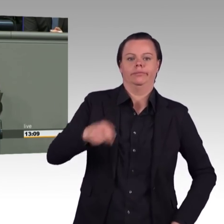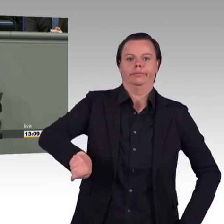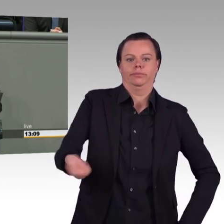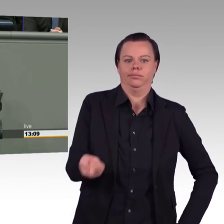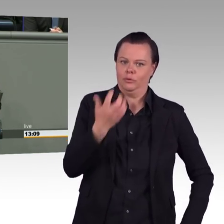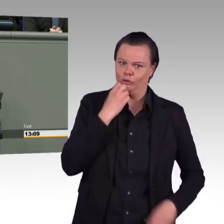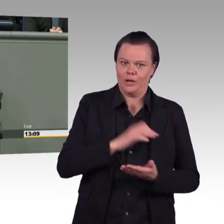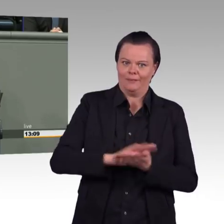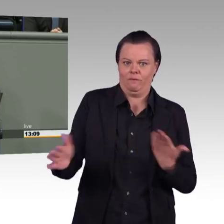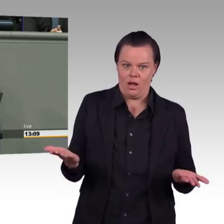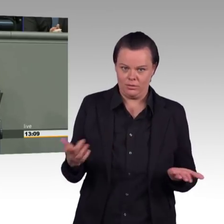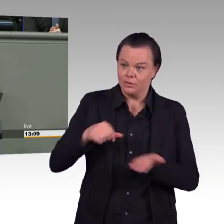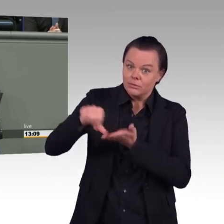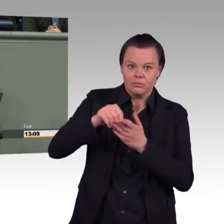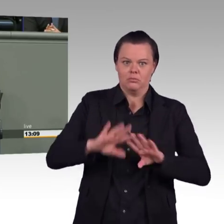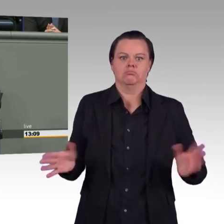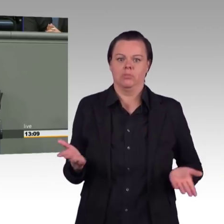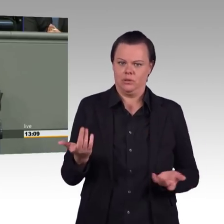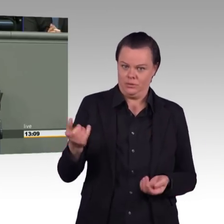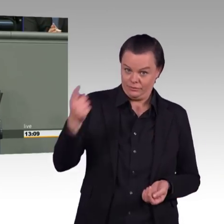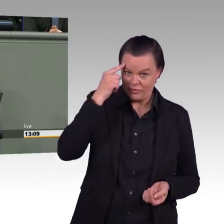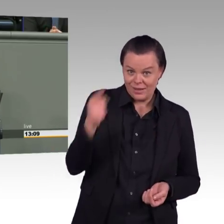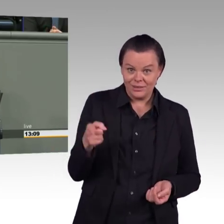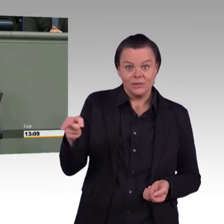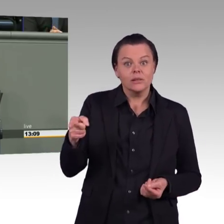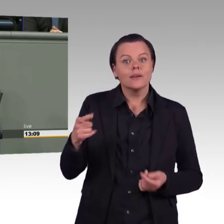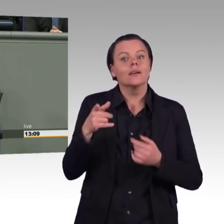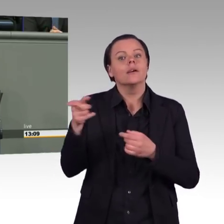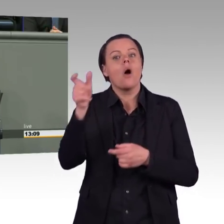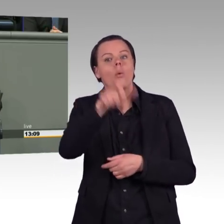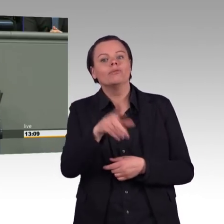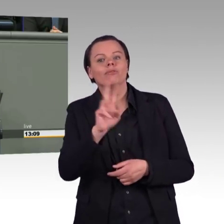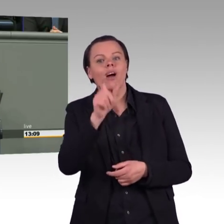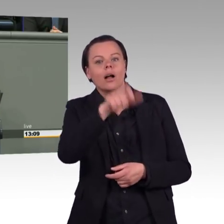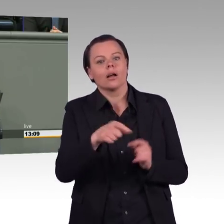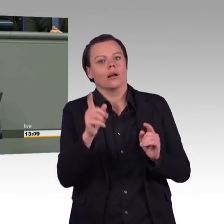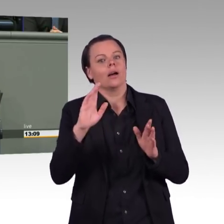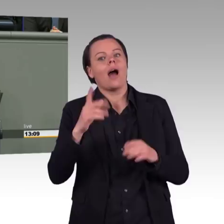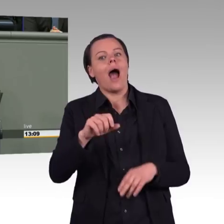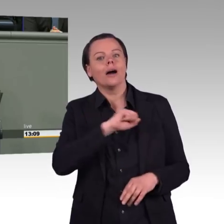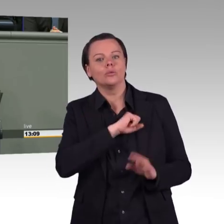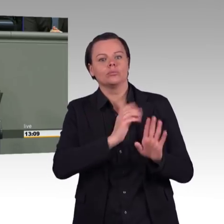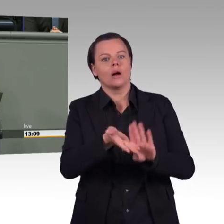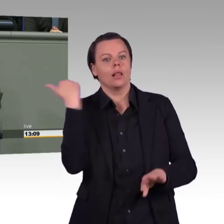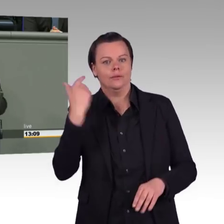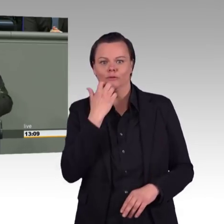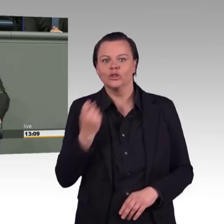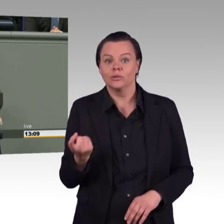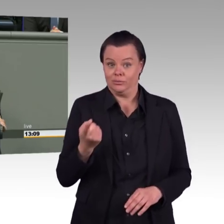doppelt, meine Damen und Herren. Und dass Sie als Grüne sich in diese Linie begeben, also das finde ich schon ziemlich abgefahren. Das muss ich schon mal